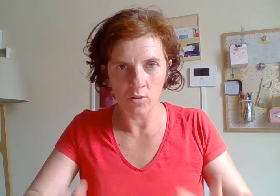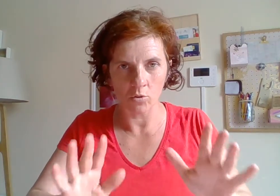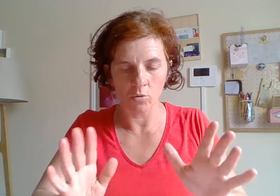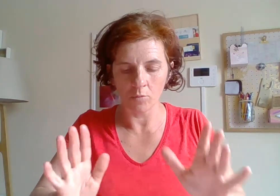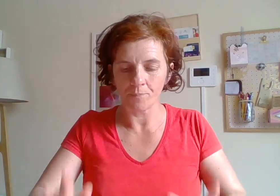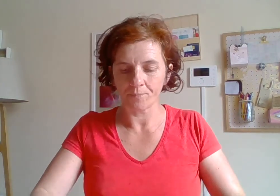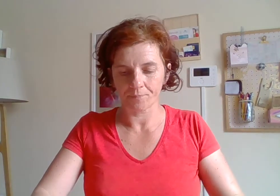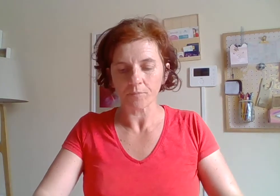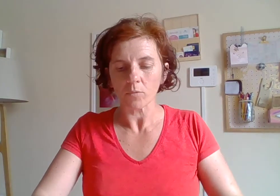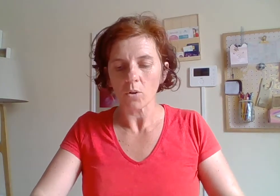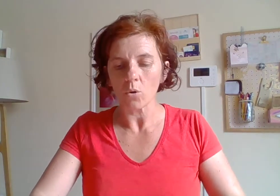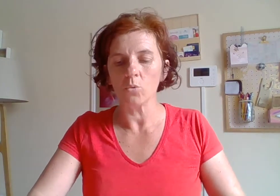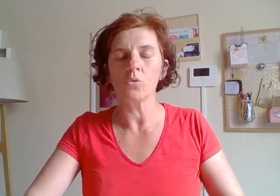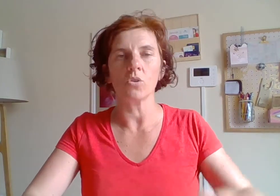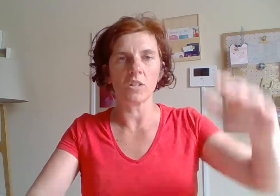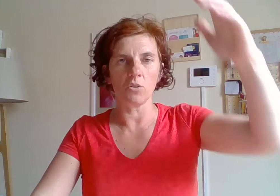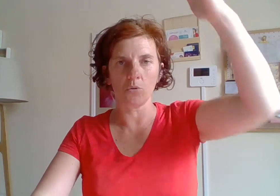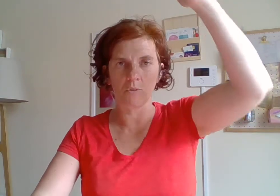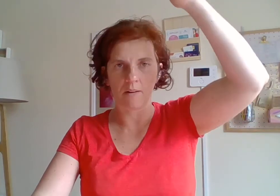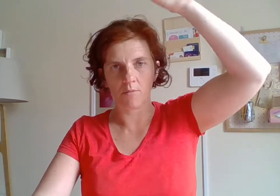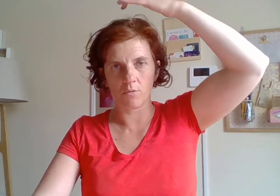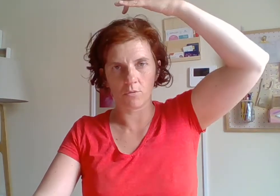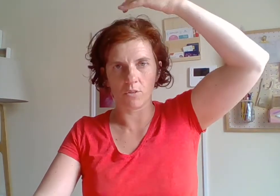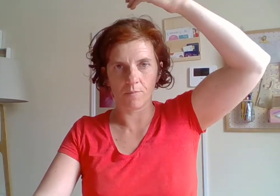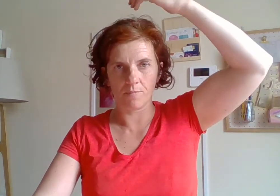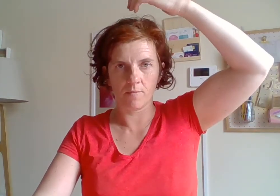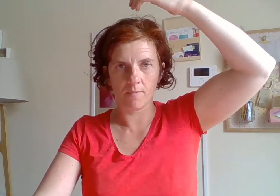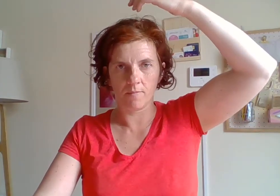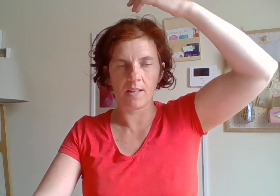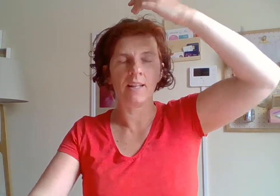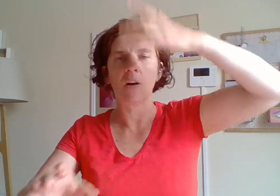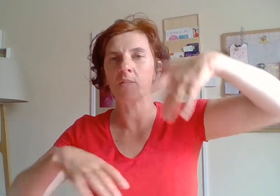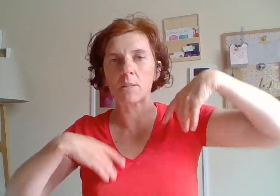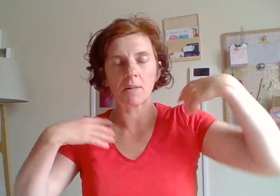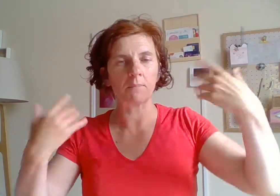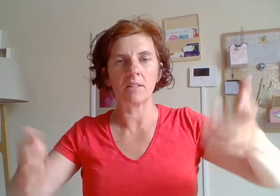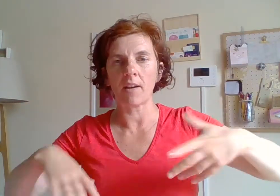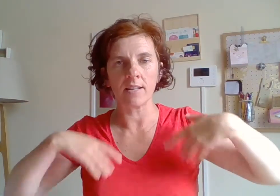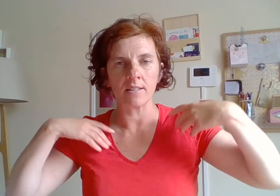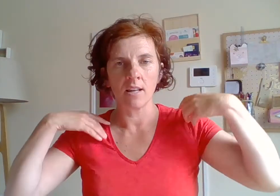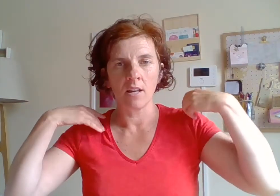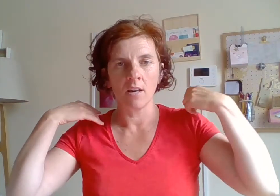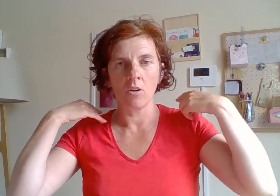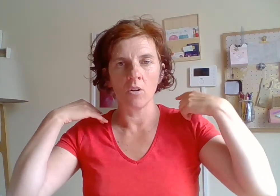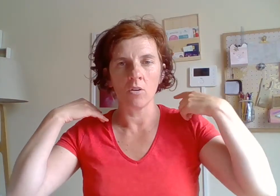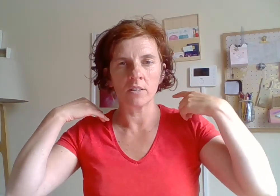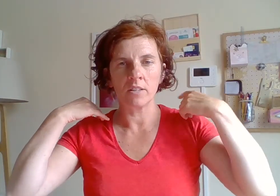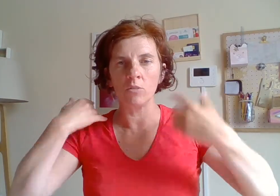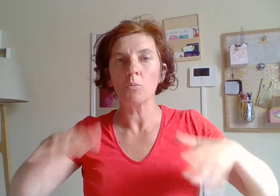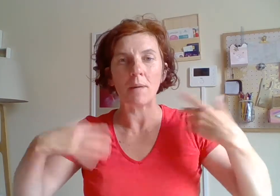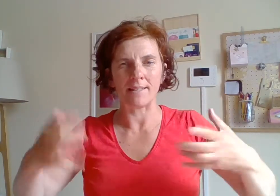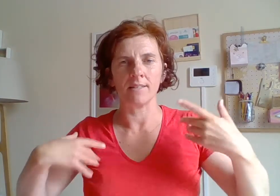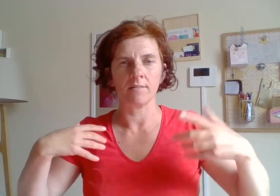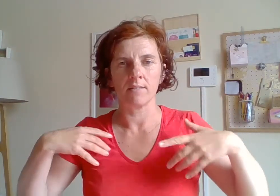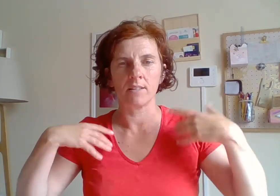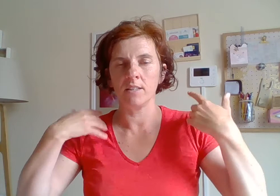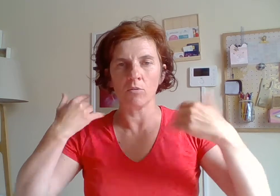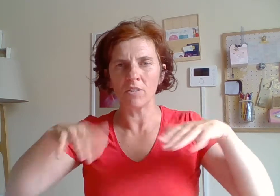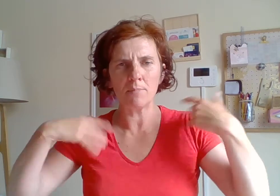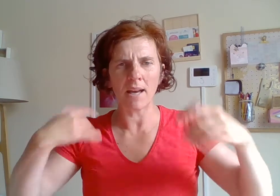se concentrer sur celui-là. Donc, et là, on exprime des phrases qui nous pèsent. On libère